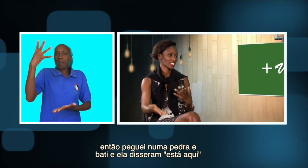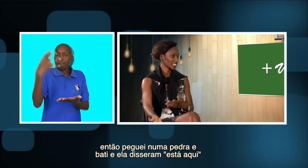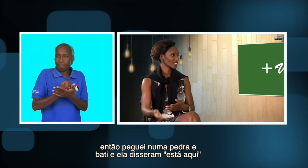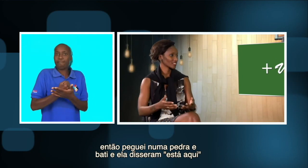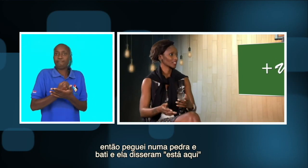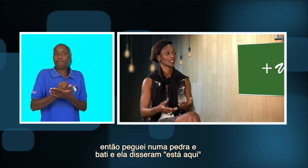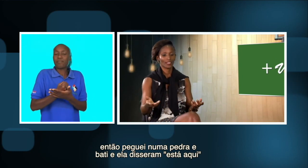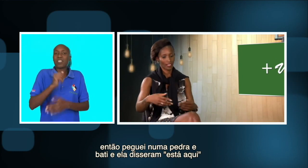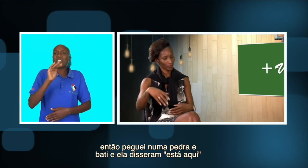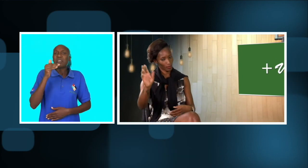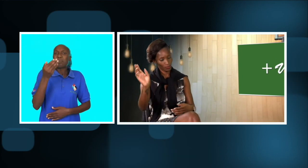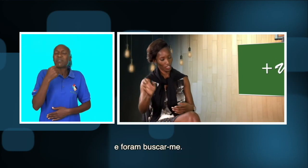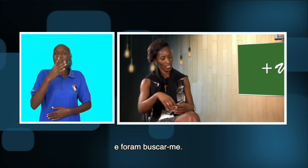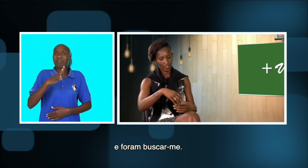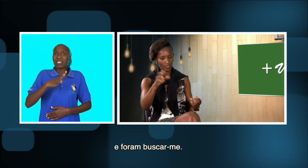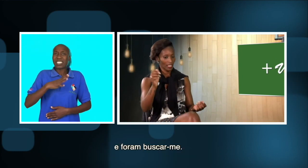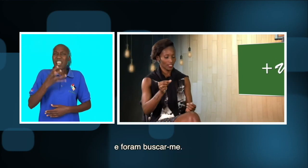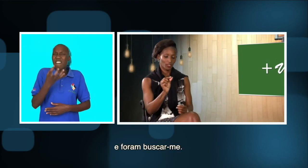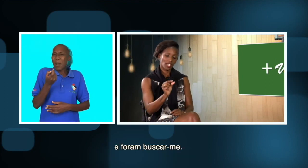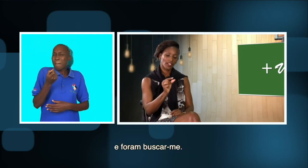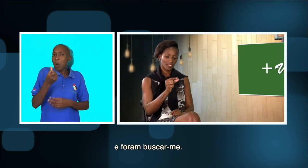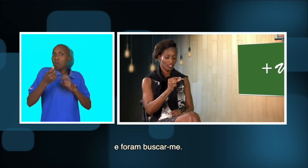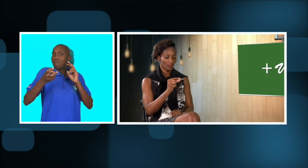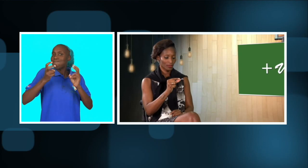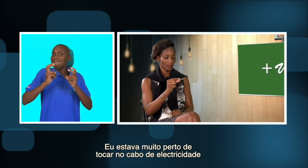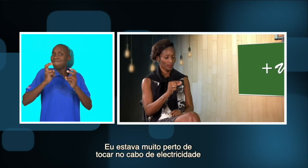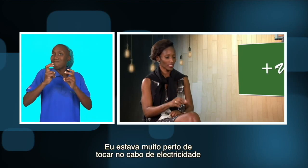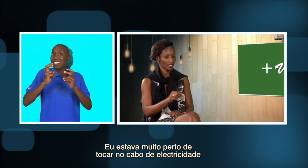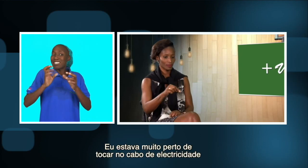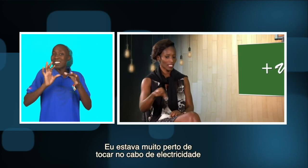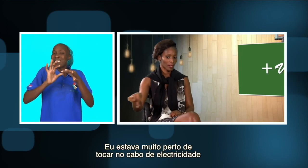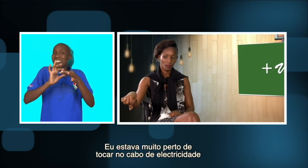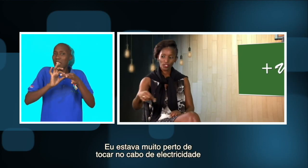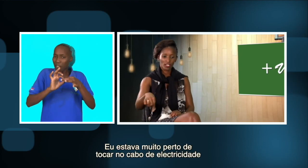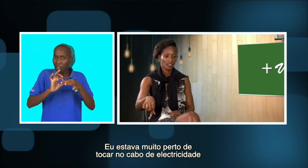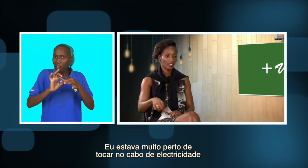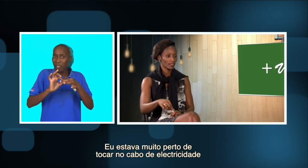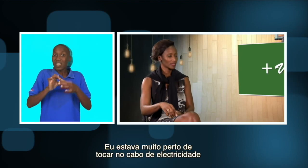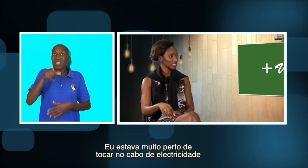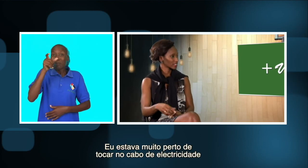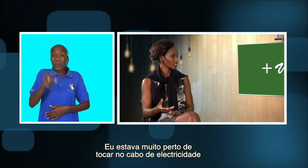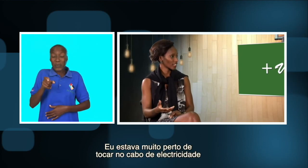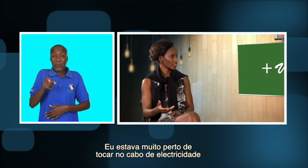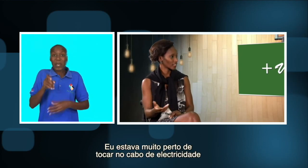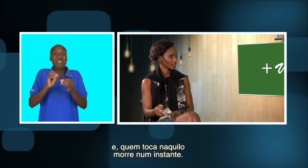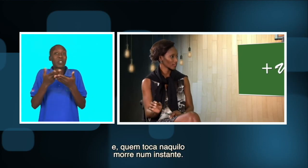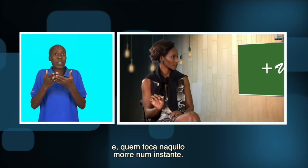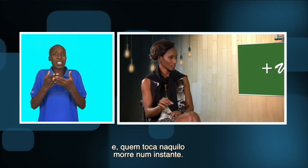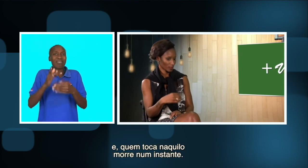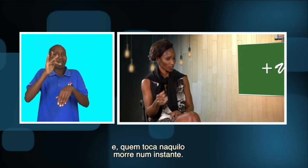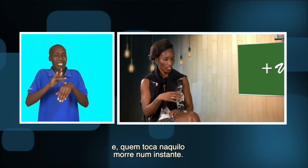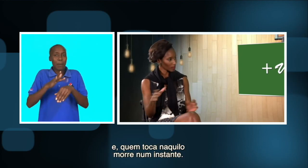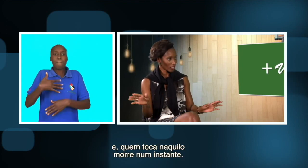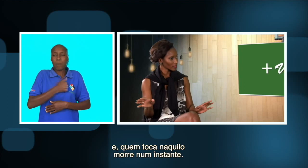sim, já está aqui. Lá foram buscar a... E eu estava a isto, de tocar o cabo da eletricidade. Aquilo é...